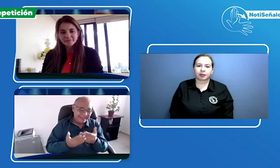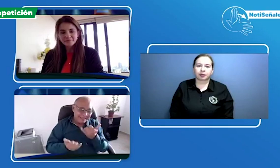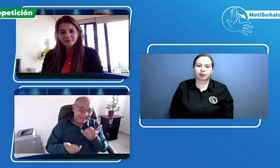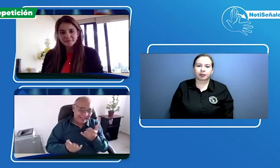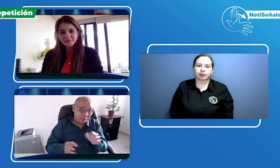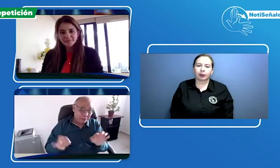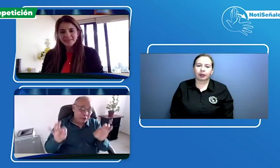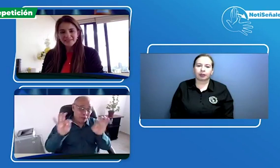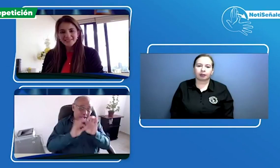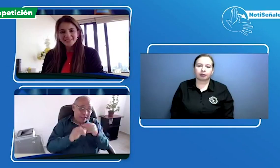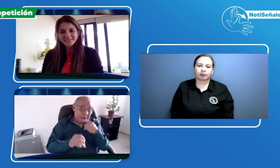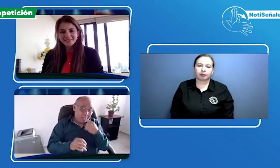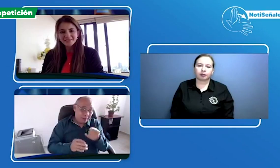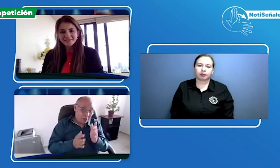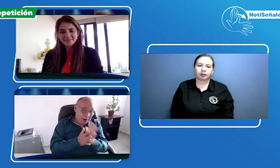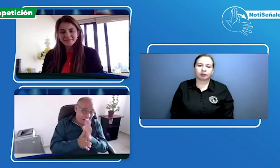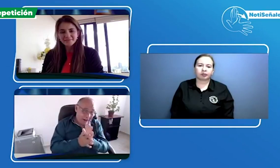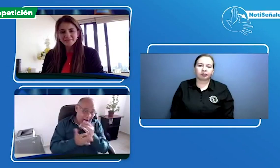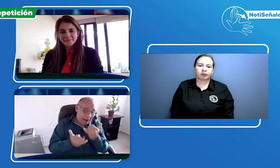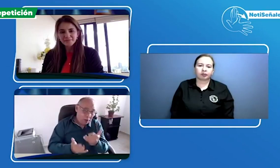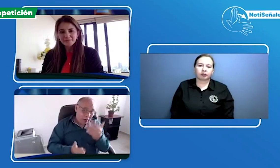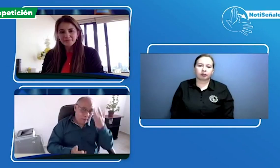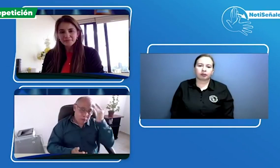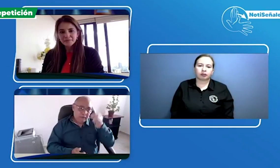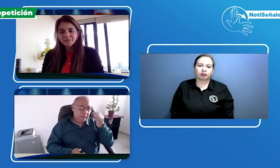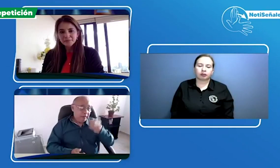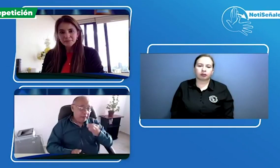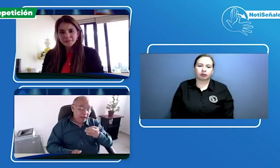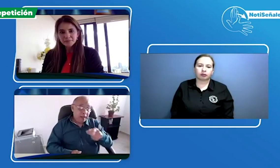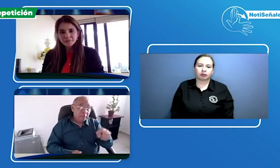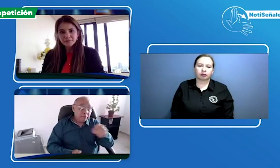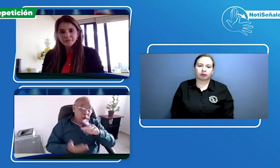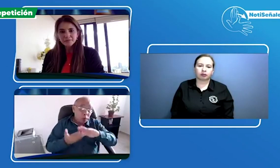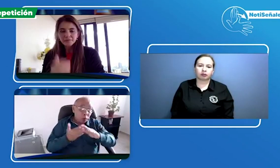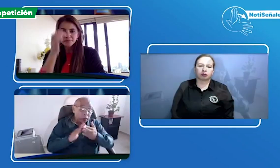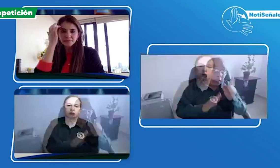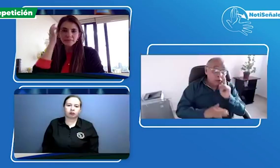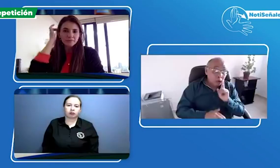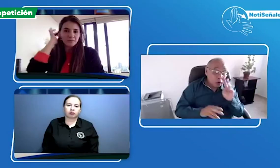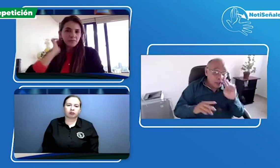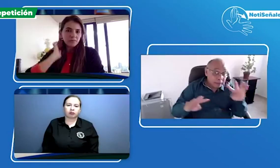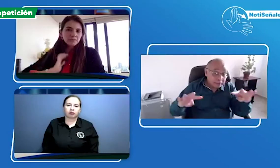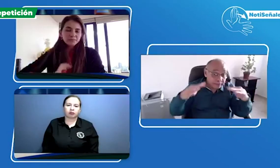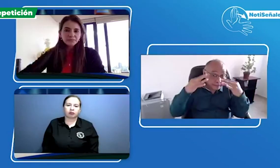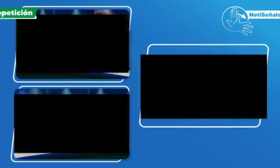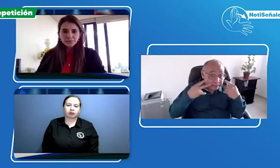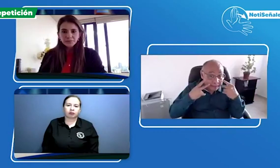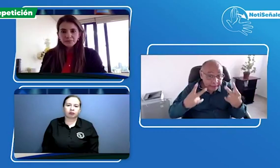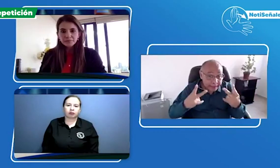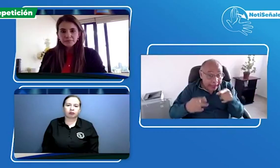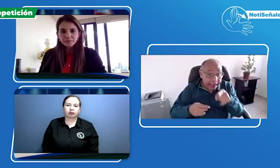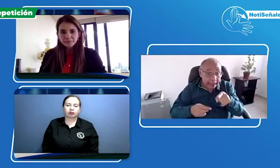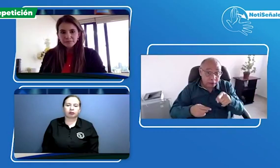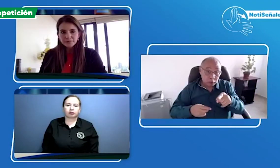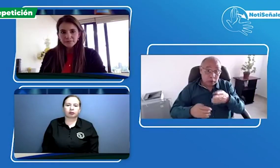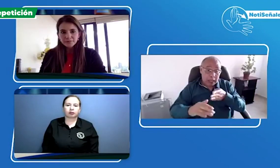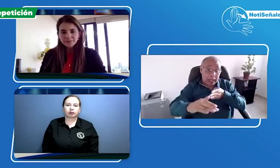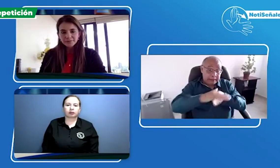Perfecto muchísimas gracias pues por esto que nos estás comentando es supremamente importante porque a toda la comunidad